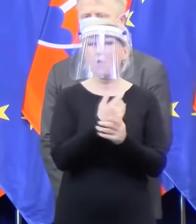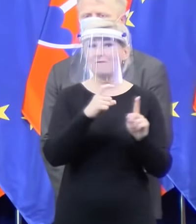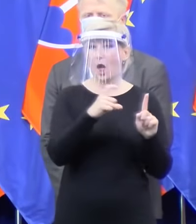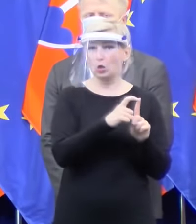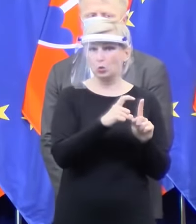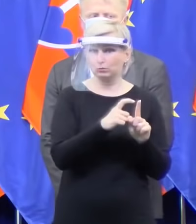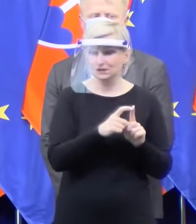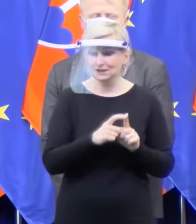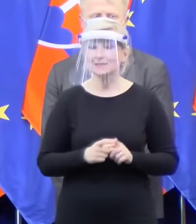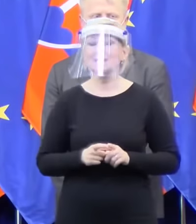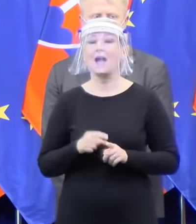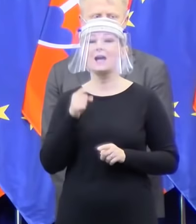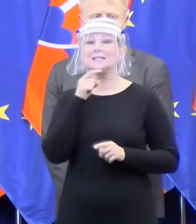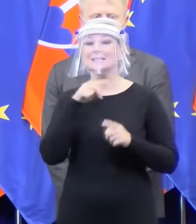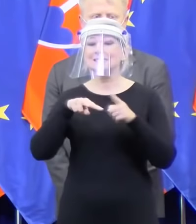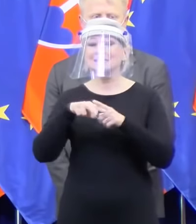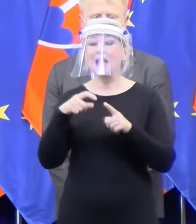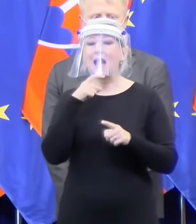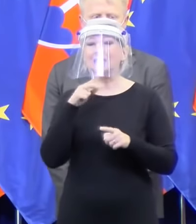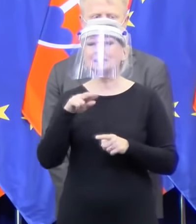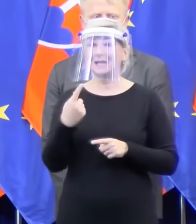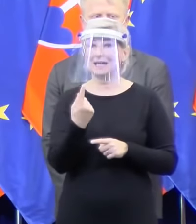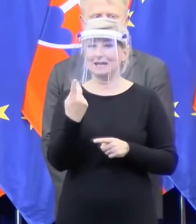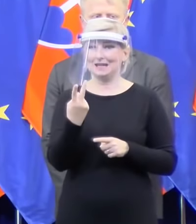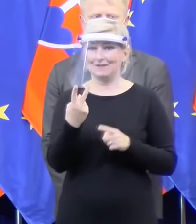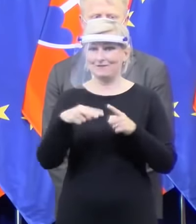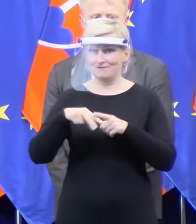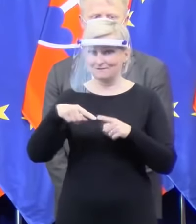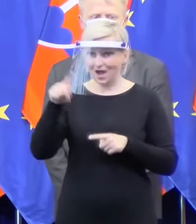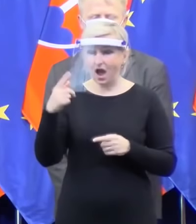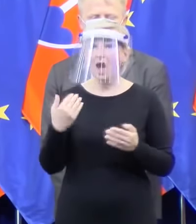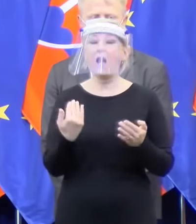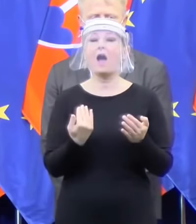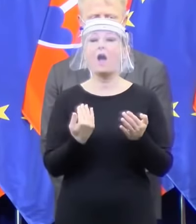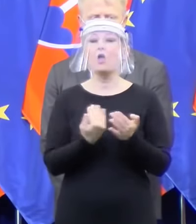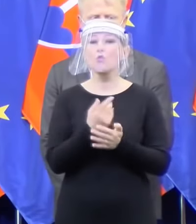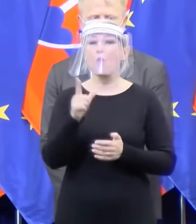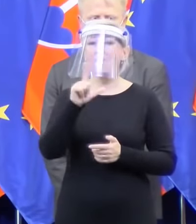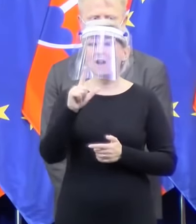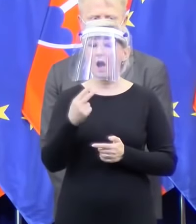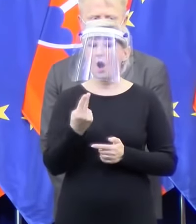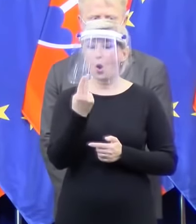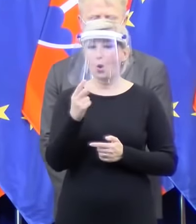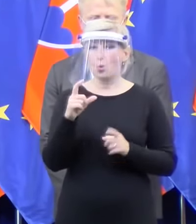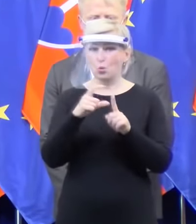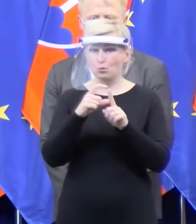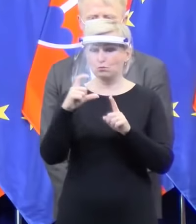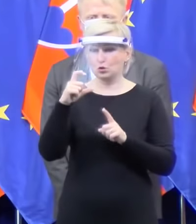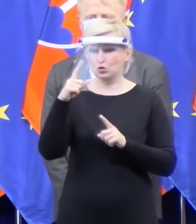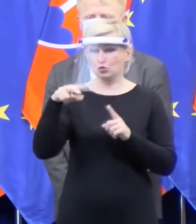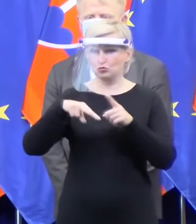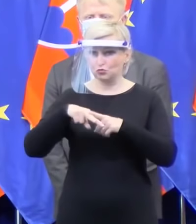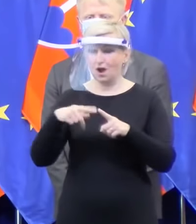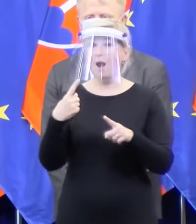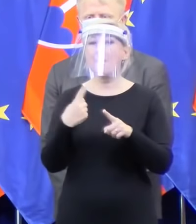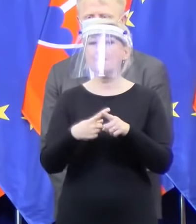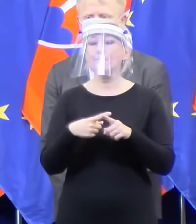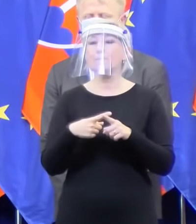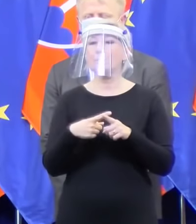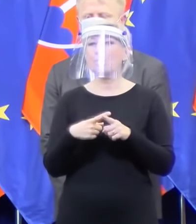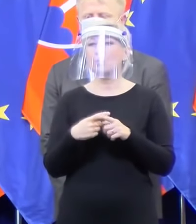zázrivá slovenská ľubča a ľúčenec. Čiže dokopy k dnešnému dňu od polnoci včerajšieho dňa